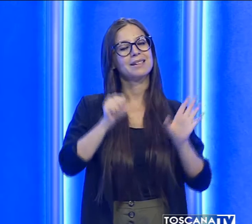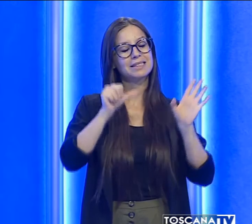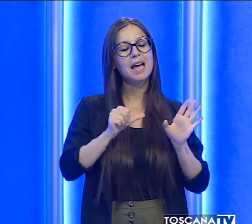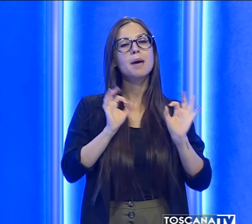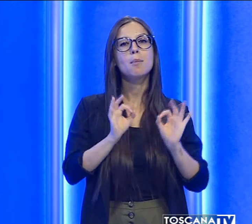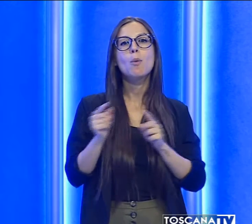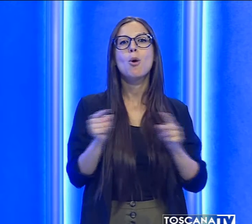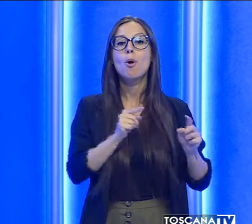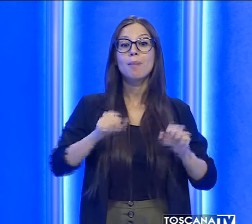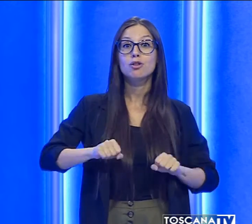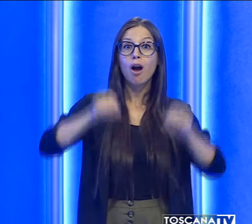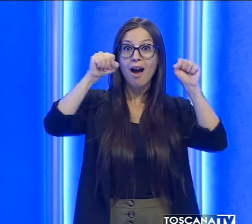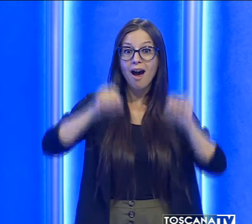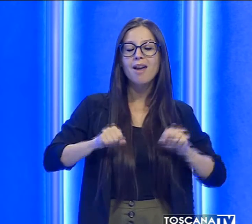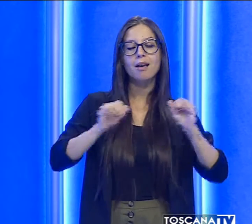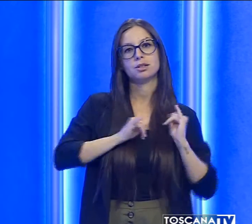garage.